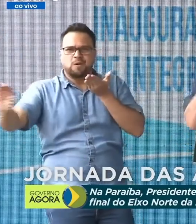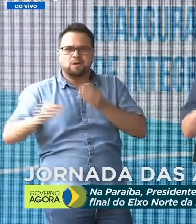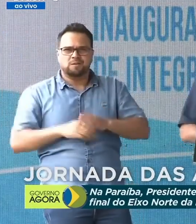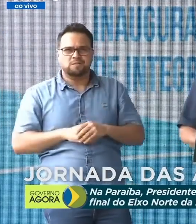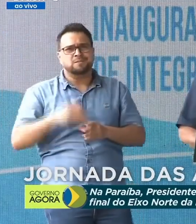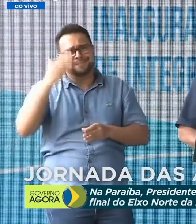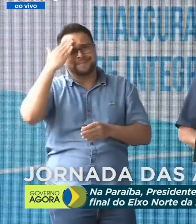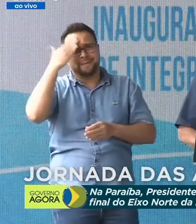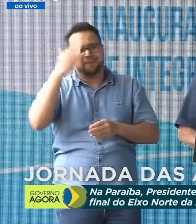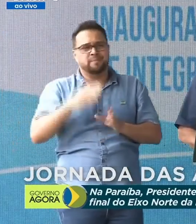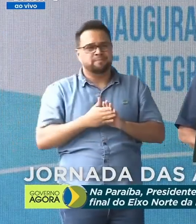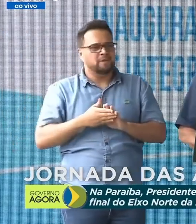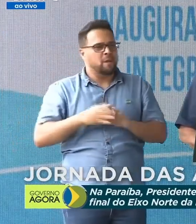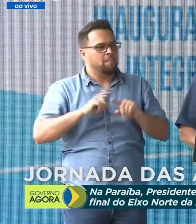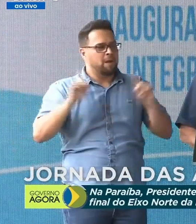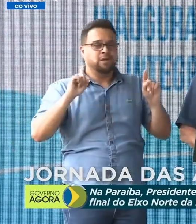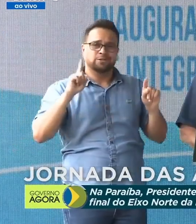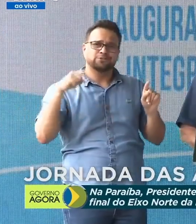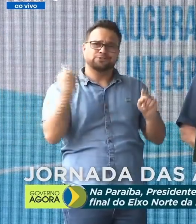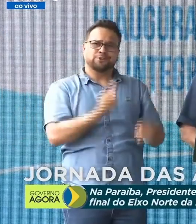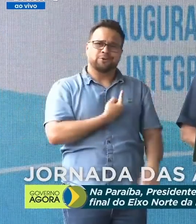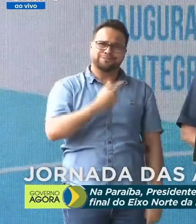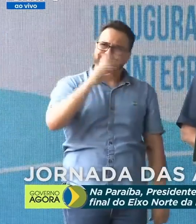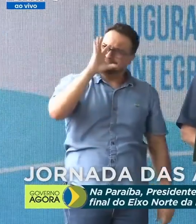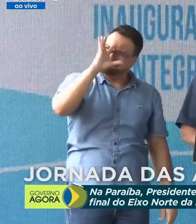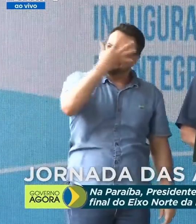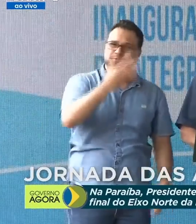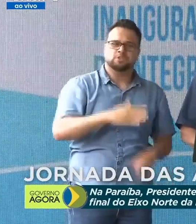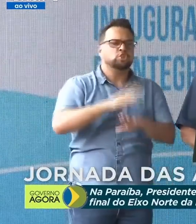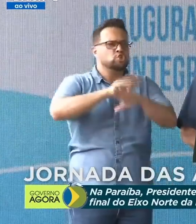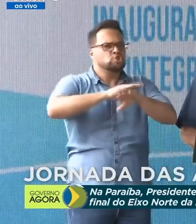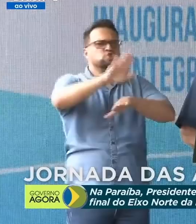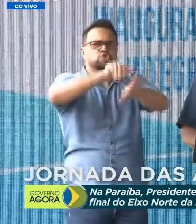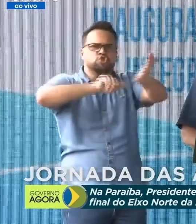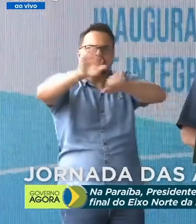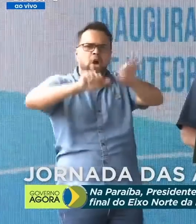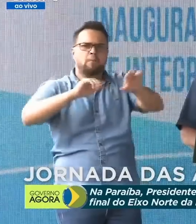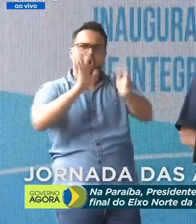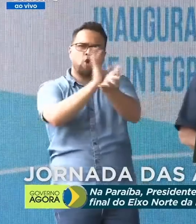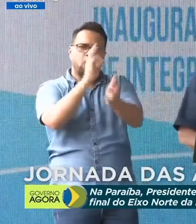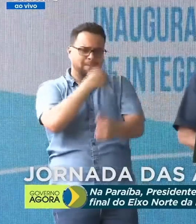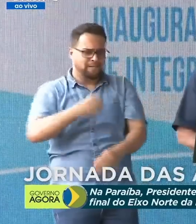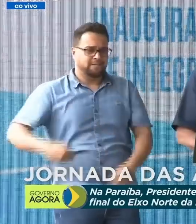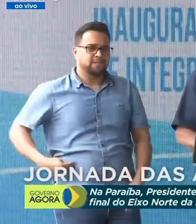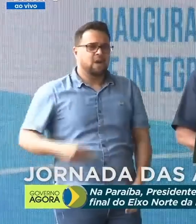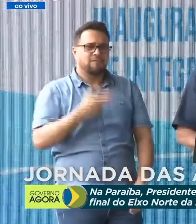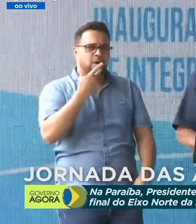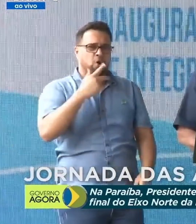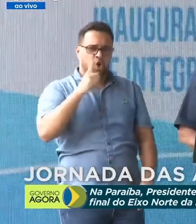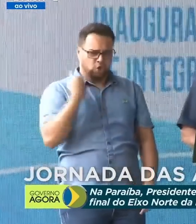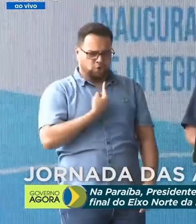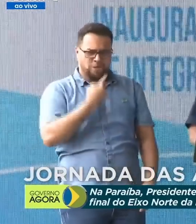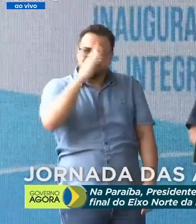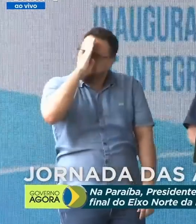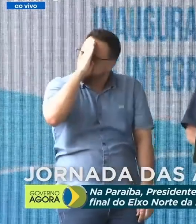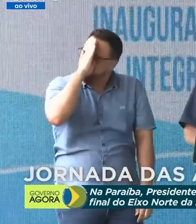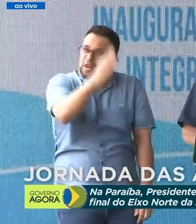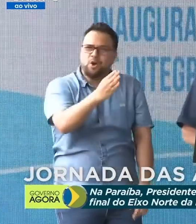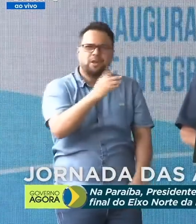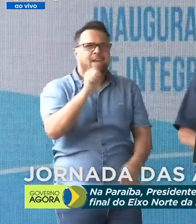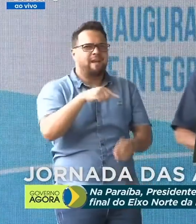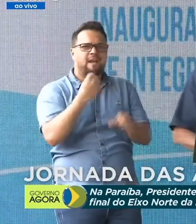Nós resolvemos. Juntei os ministros e falei, a nossa prioridade é concluir obras.